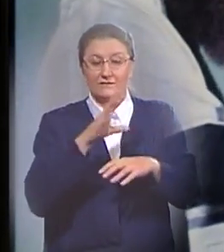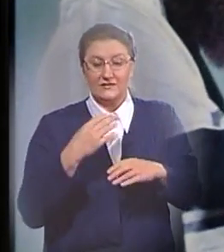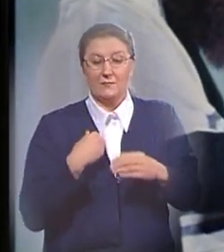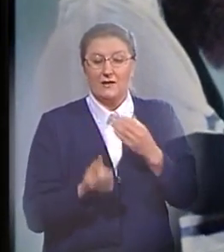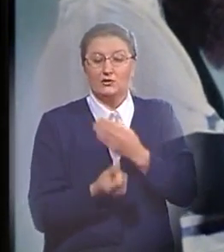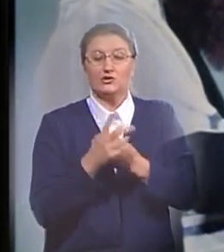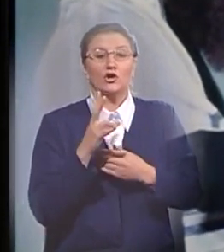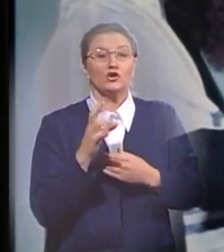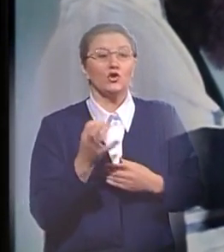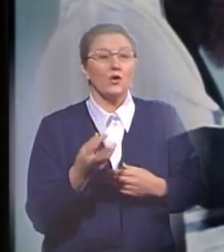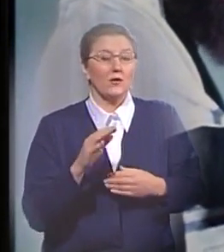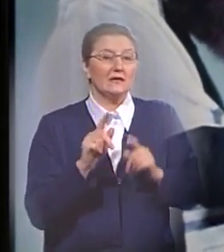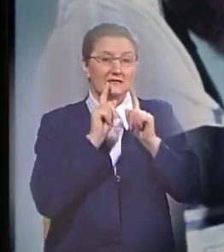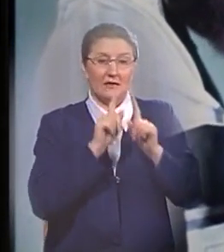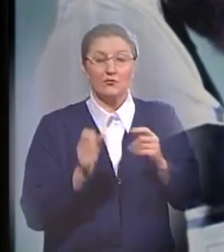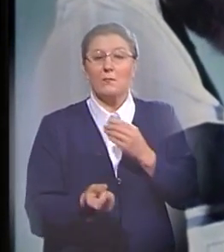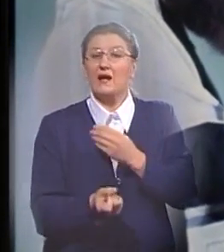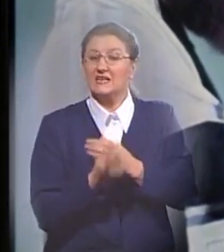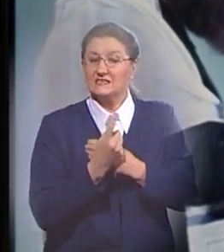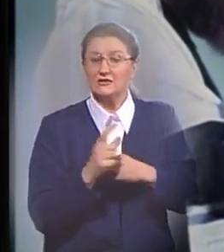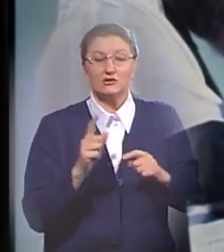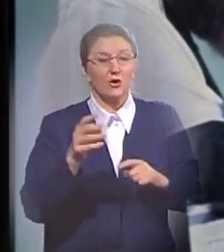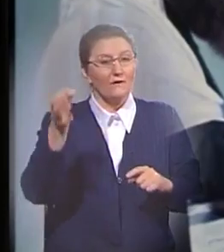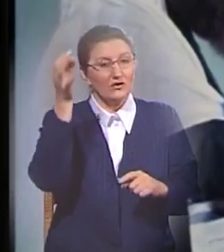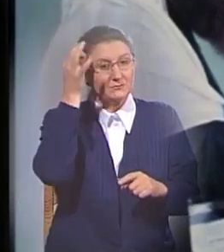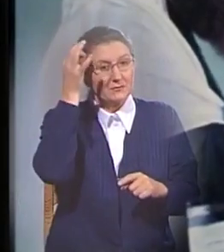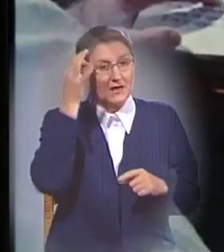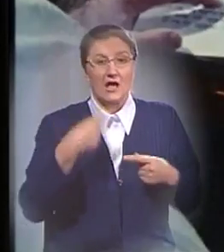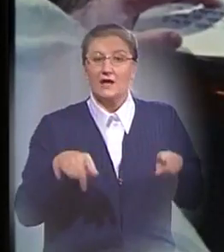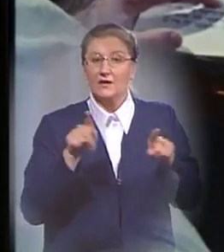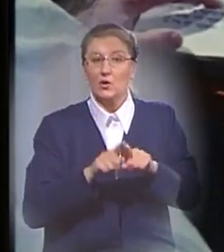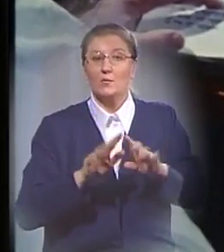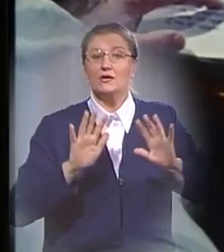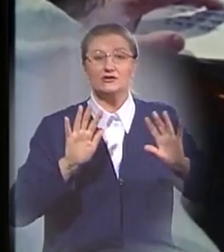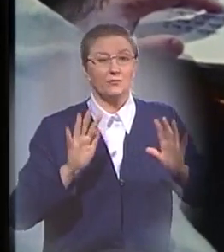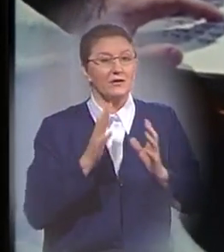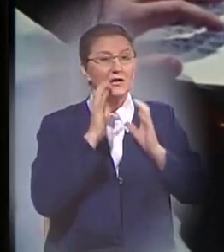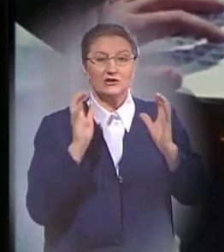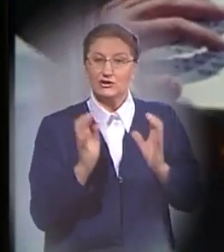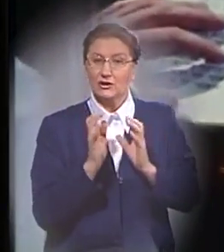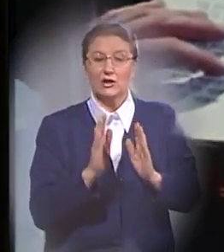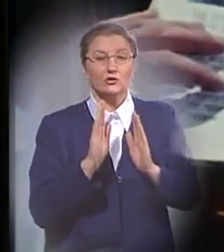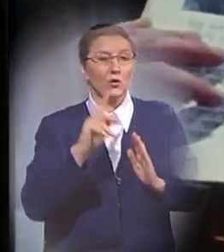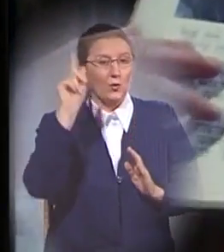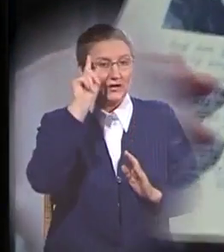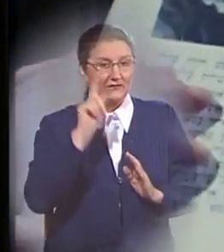странным может показаться то, что воспоминания о таком событии сохранились лишь у еврейского народа.